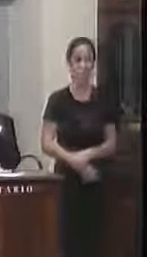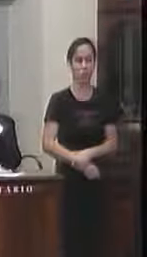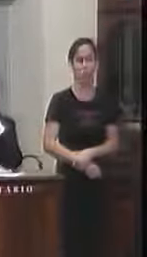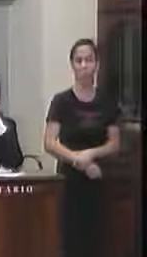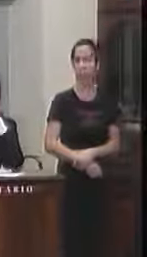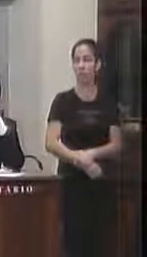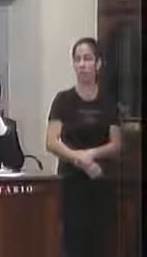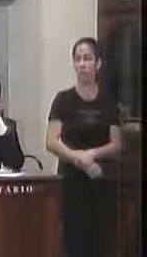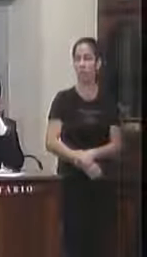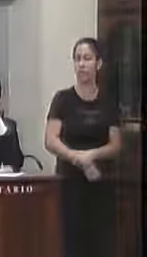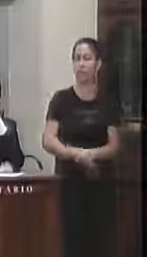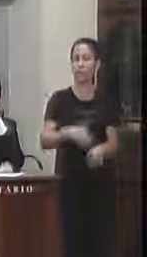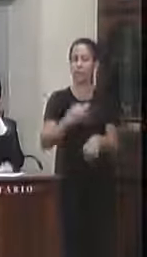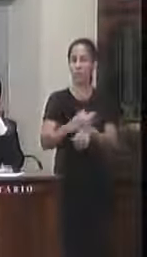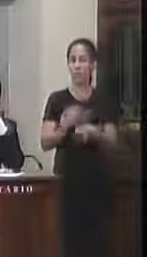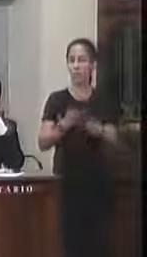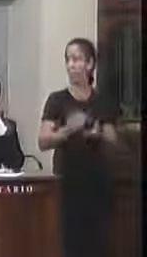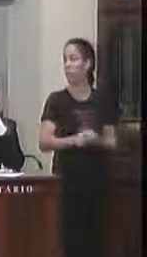ausente então